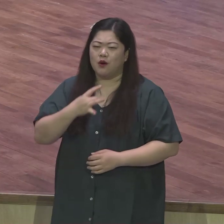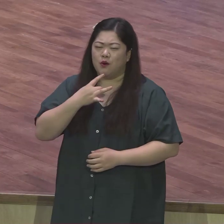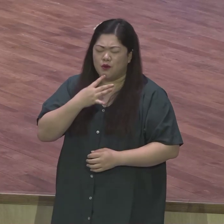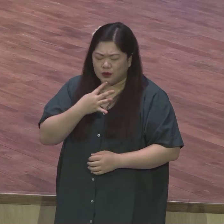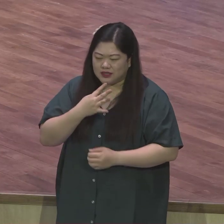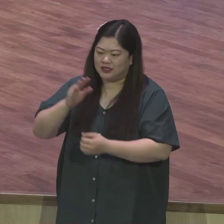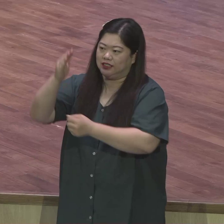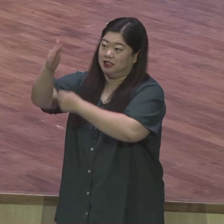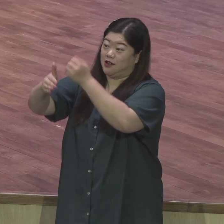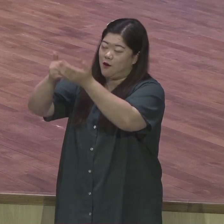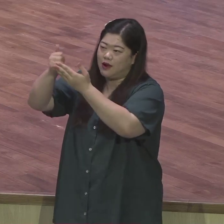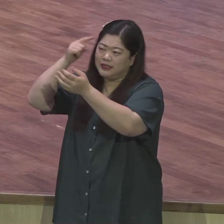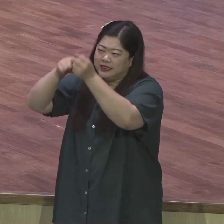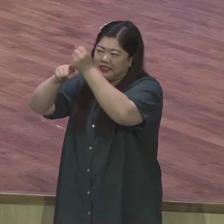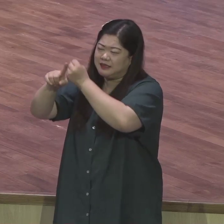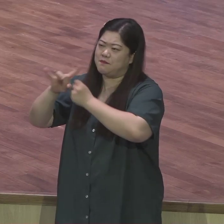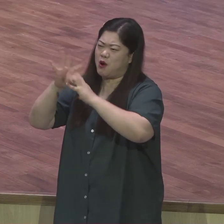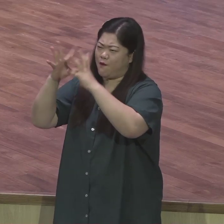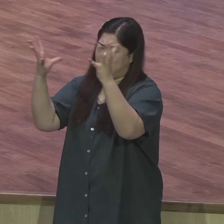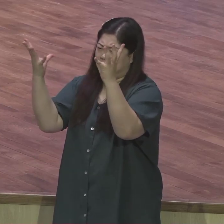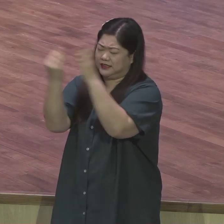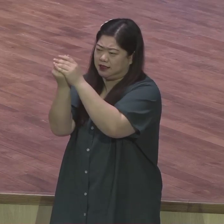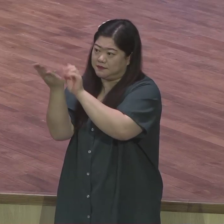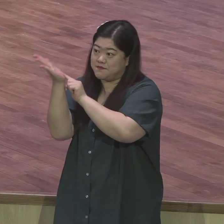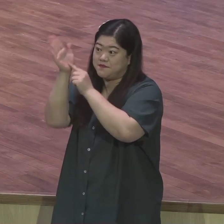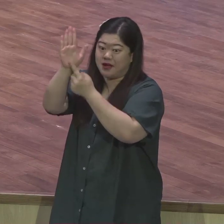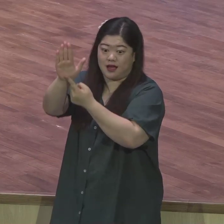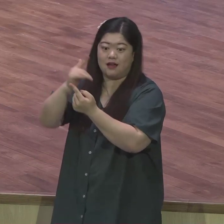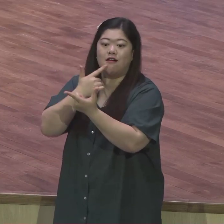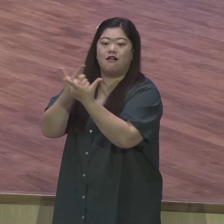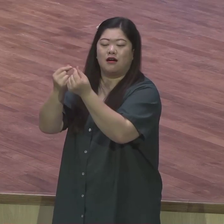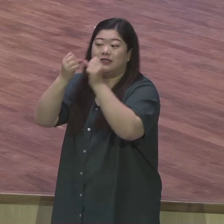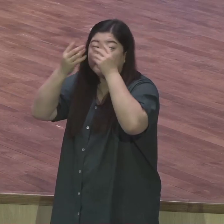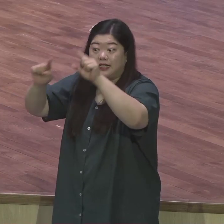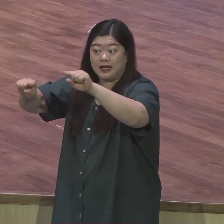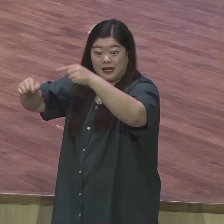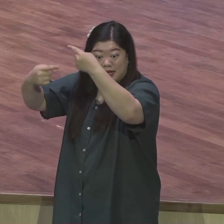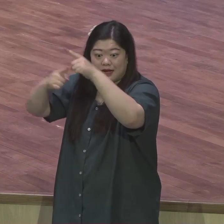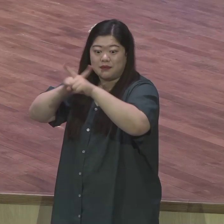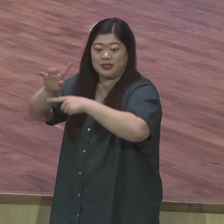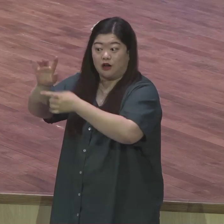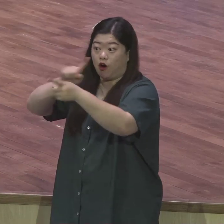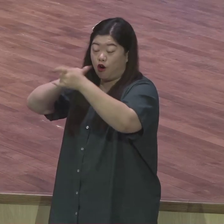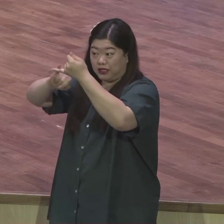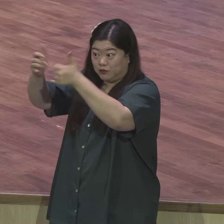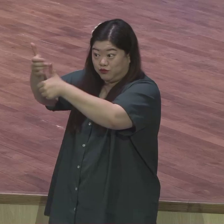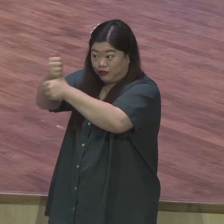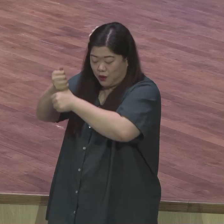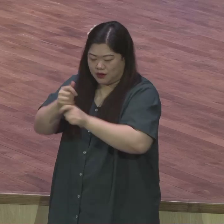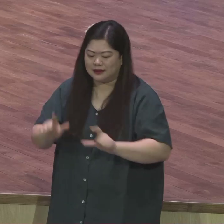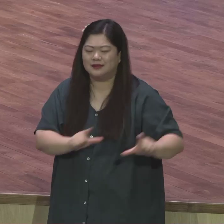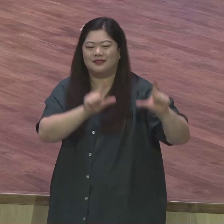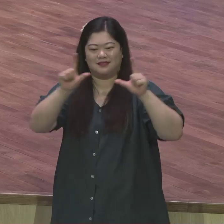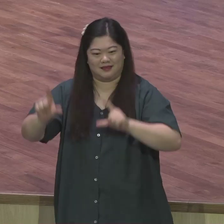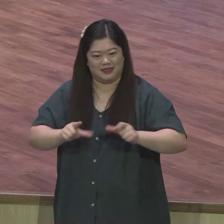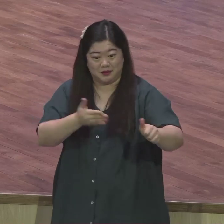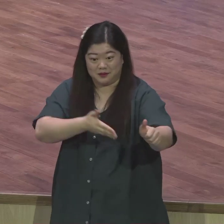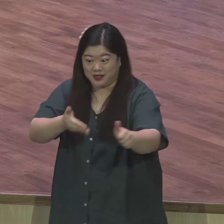완전히 세워지는 그런 생명살린 전도의 삶을 사시기를 죄모로 축복합니다 그럼